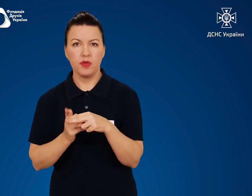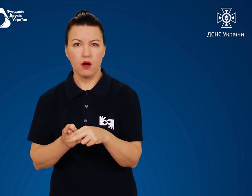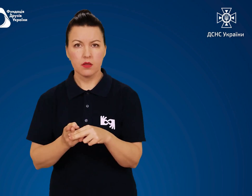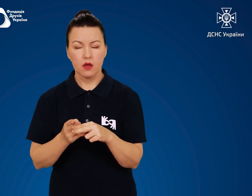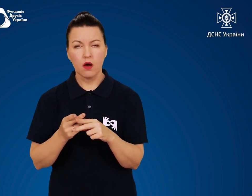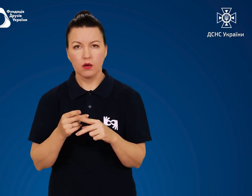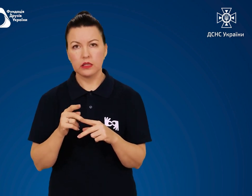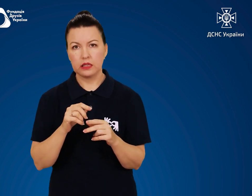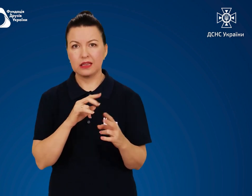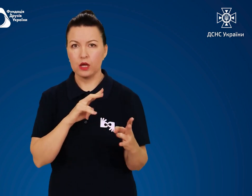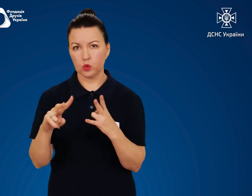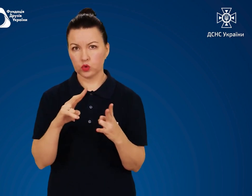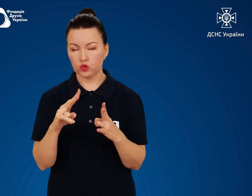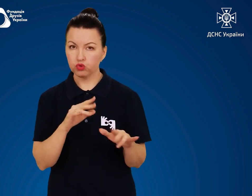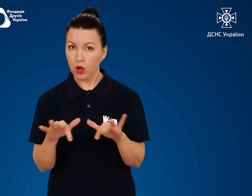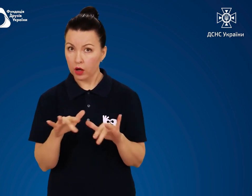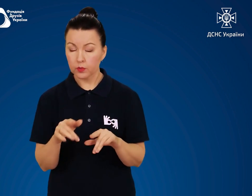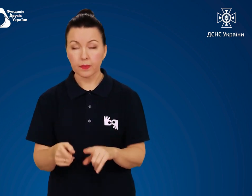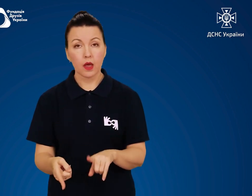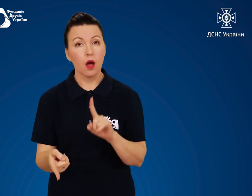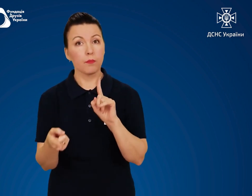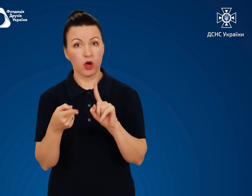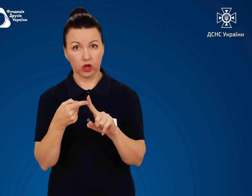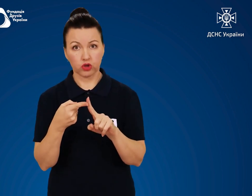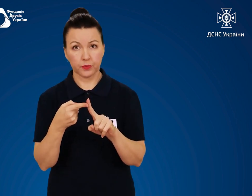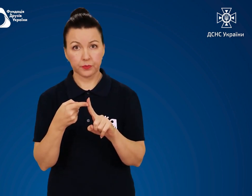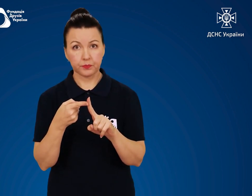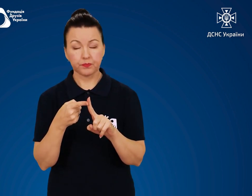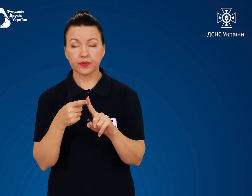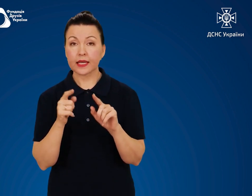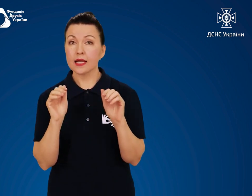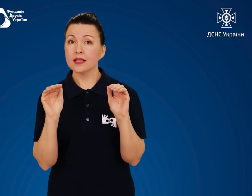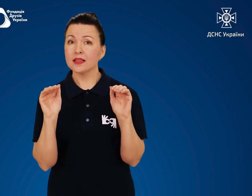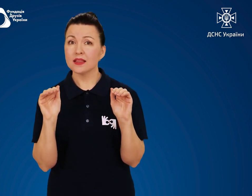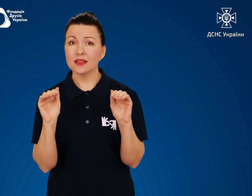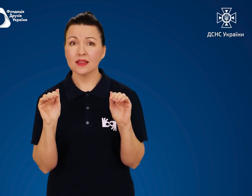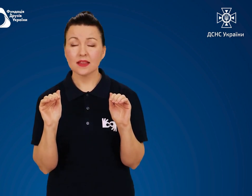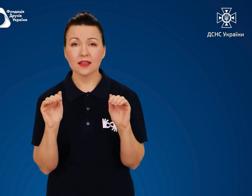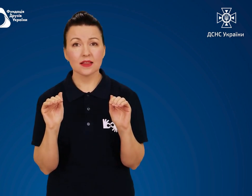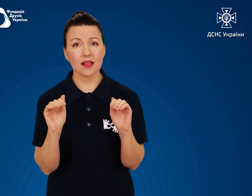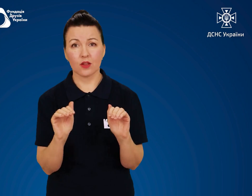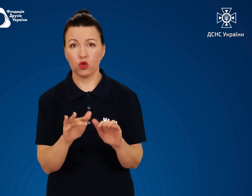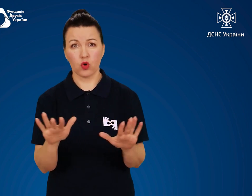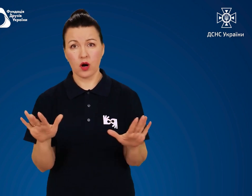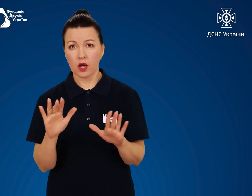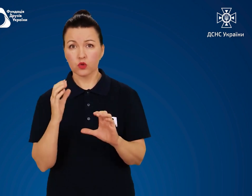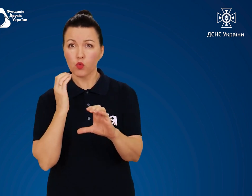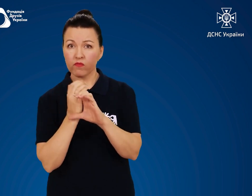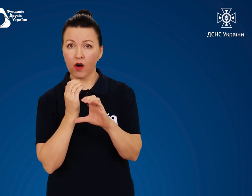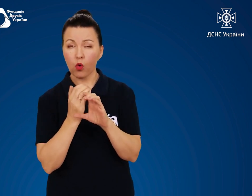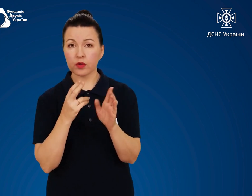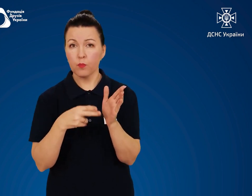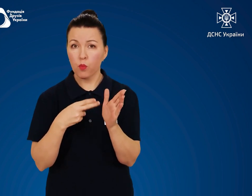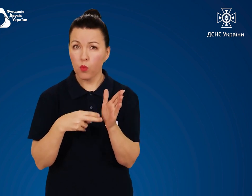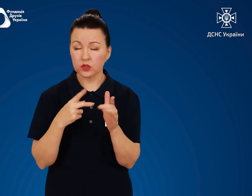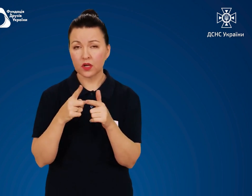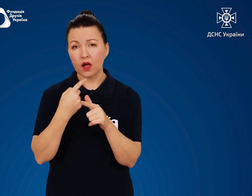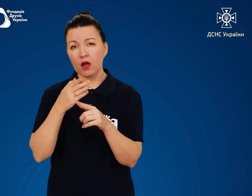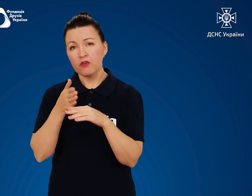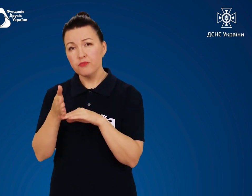Перше Не торкайте у вагоні поїзда, під'їзді